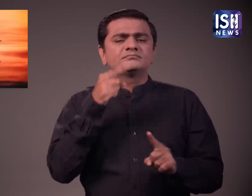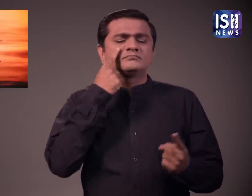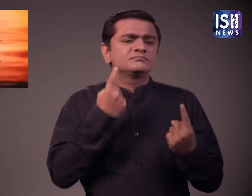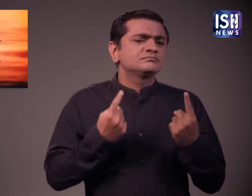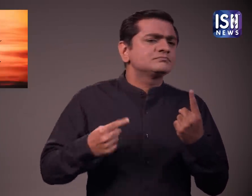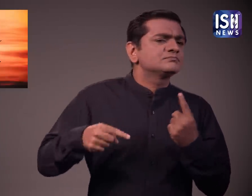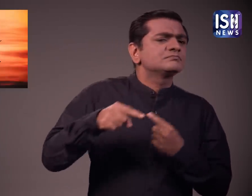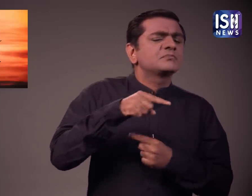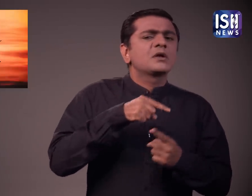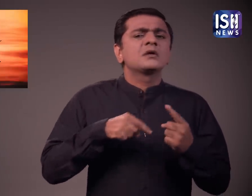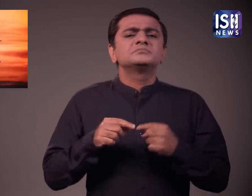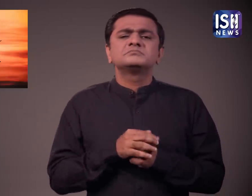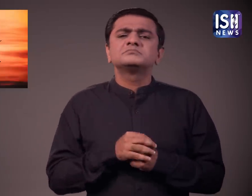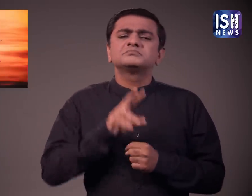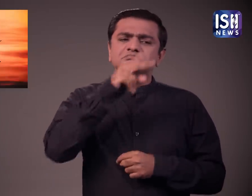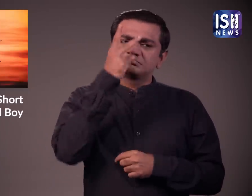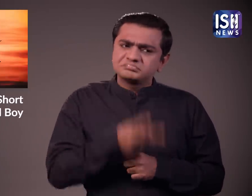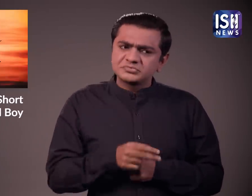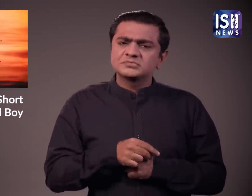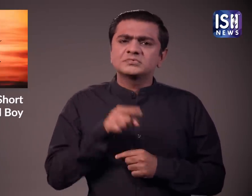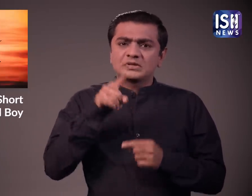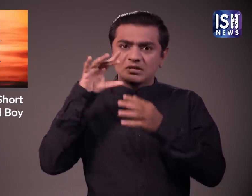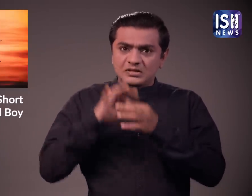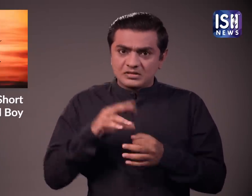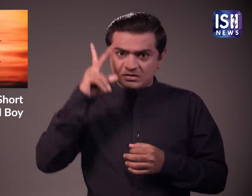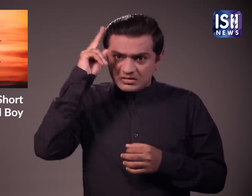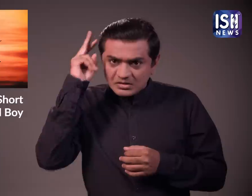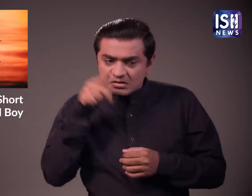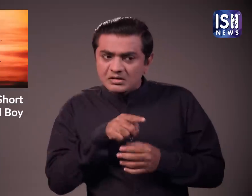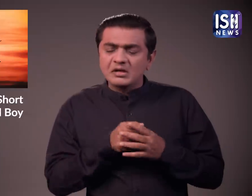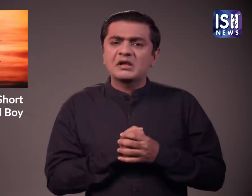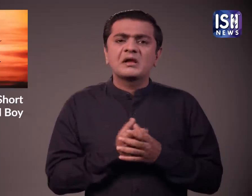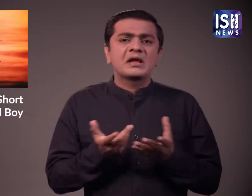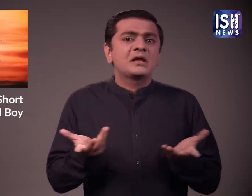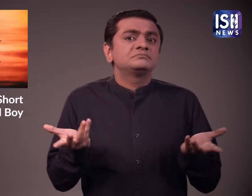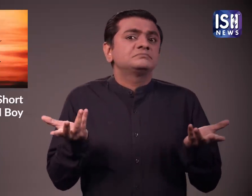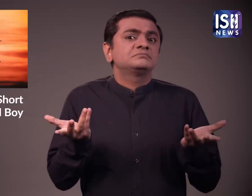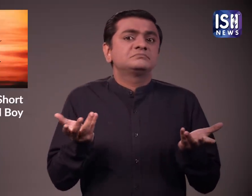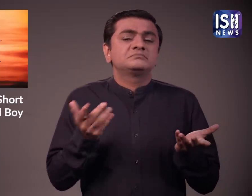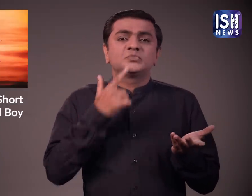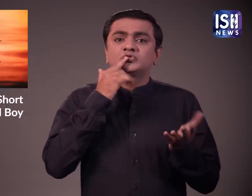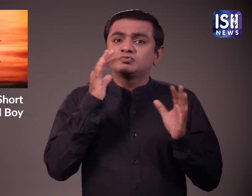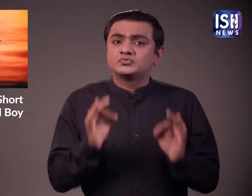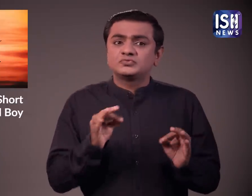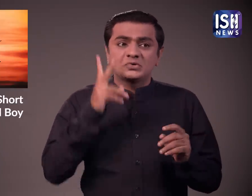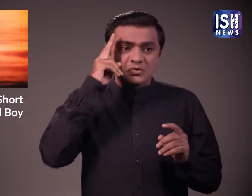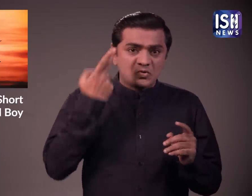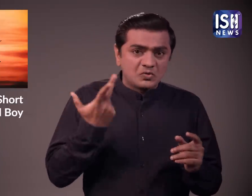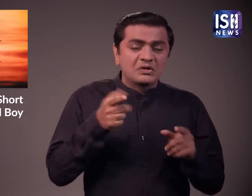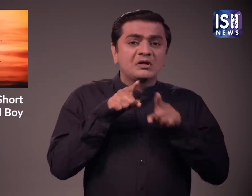हम जाच कर रहे हैं हम परिवार से ये पता लगाने के लिए सवाल करेंगे कि या ये वास्तों में गलत बाल कटवाने के